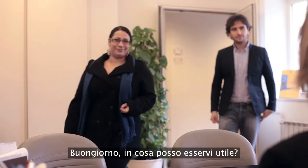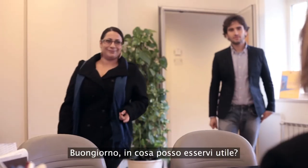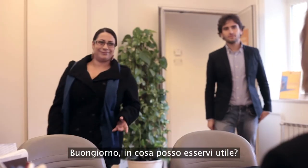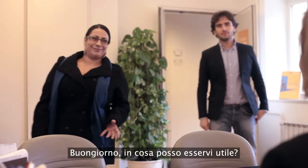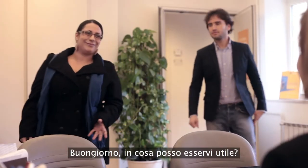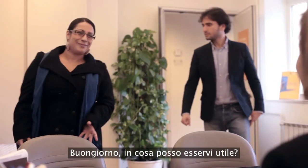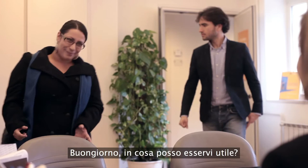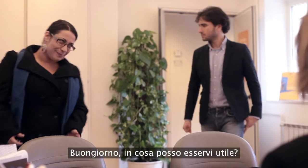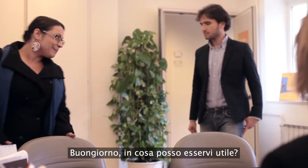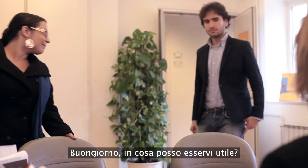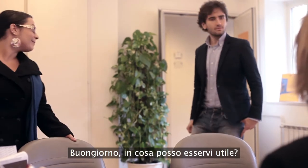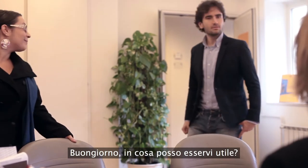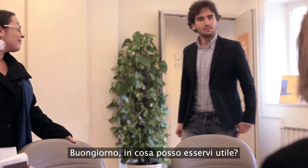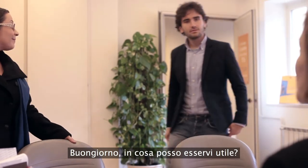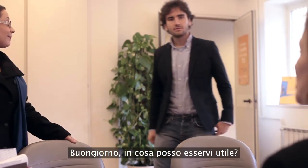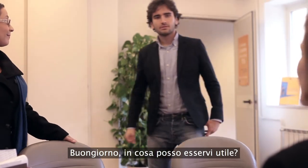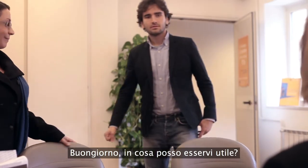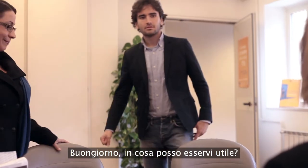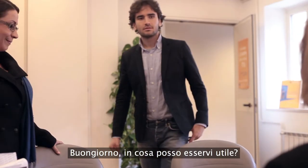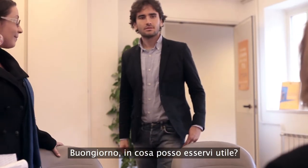Buongiorno, in cosa posso esservi utile?